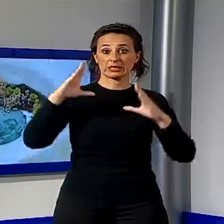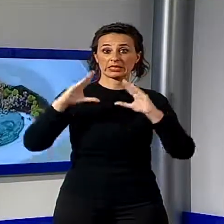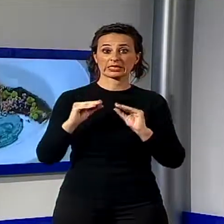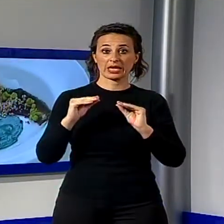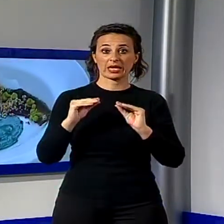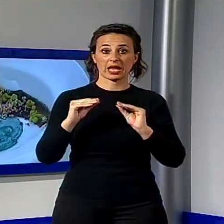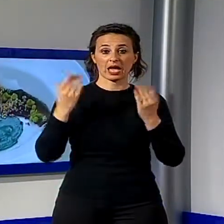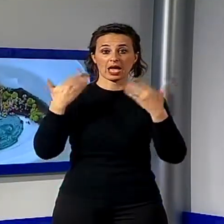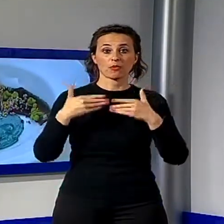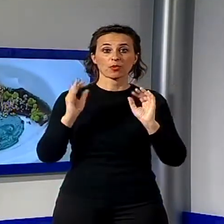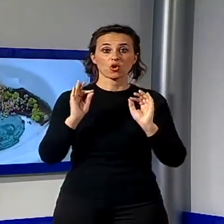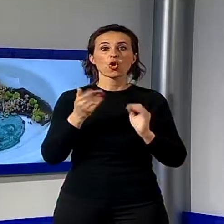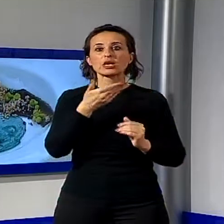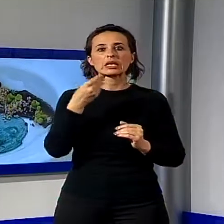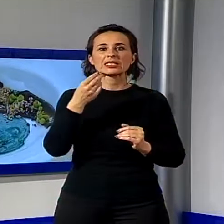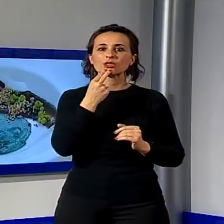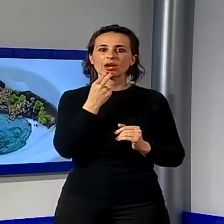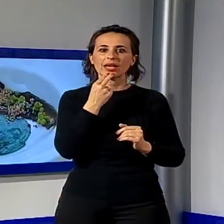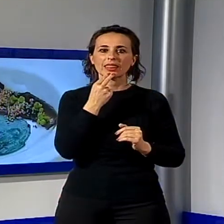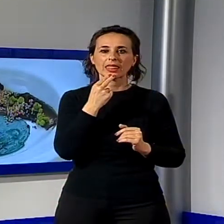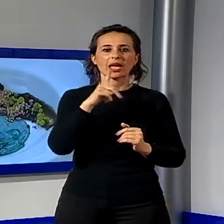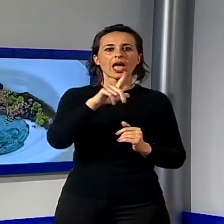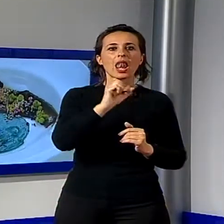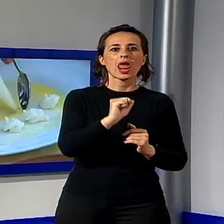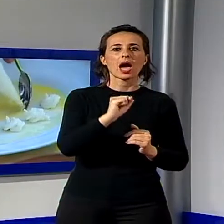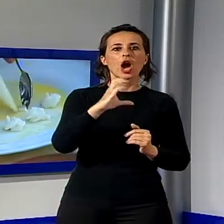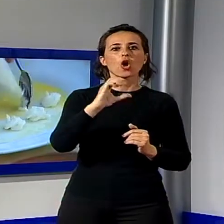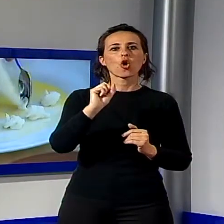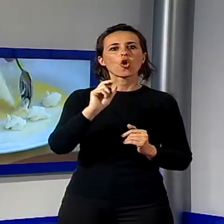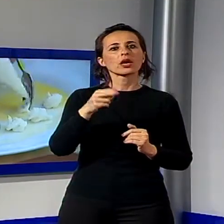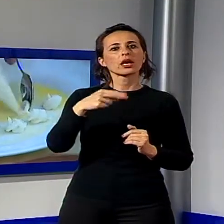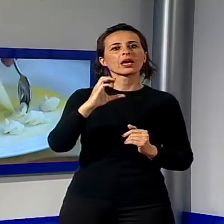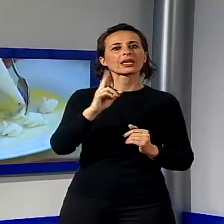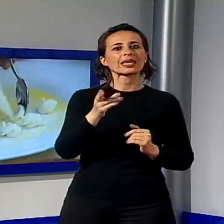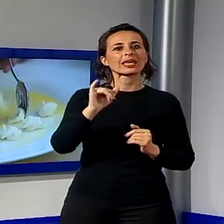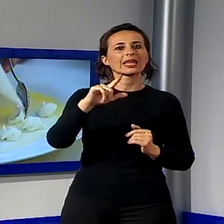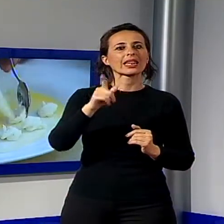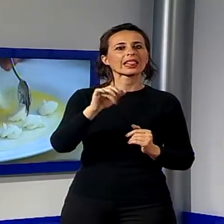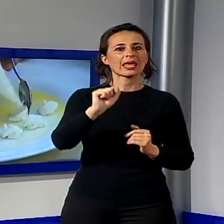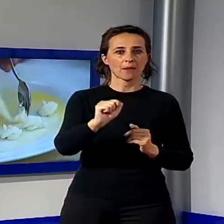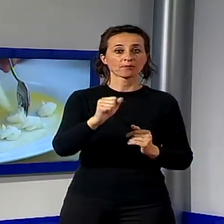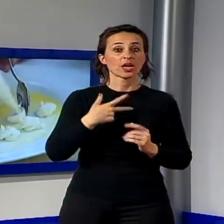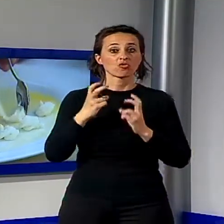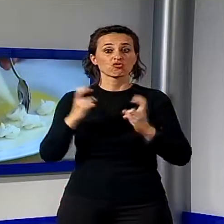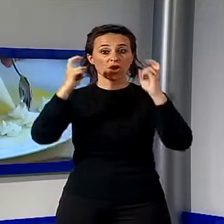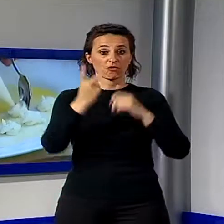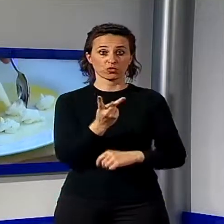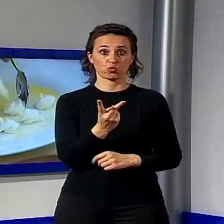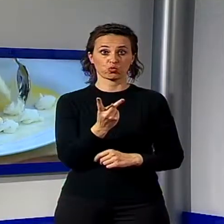ristorante La Conchiglia, si sono alleati due chef provenienti dal Veneto, tutti rigorosamente stellati in Michelin, proponendo due